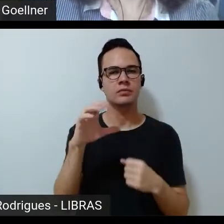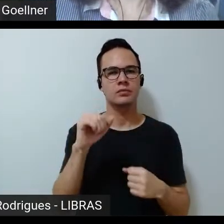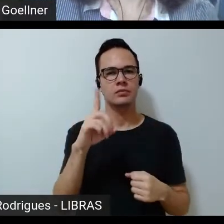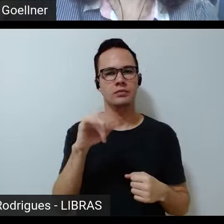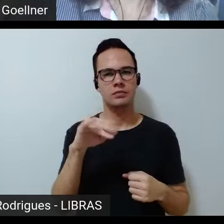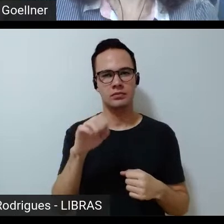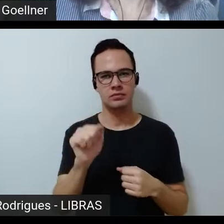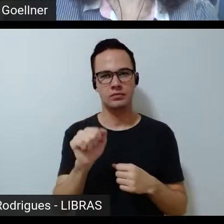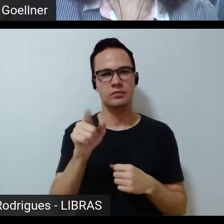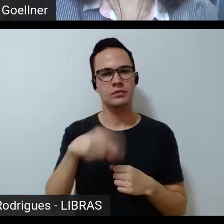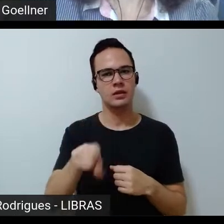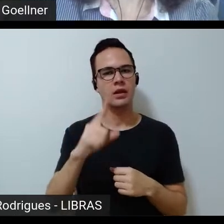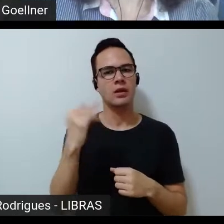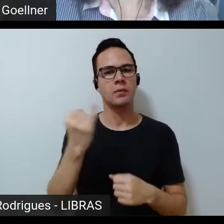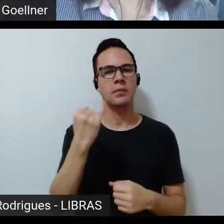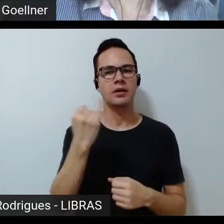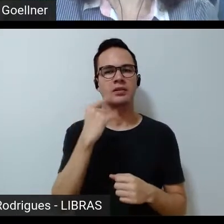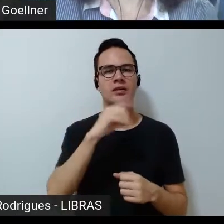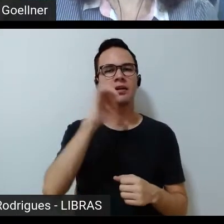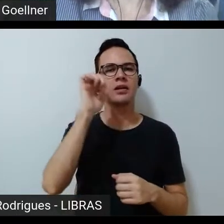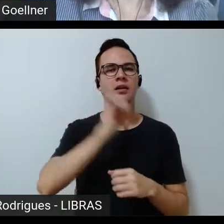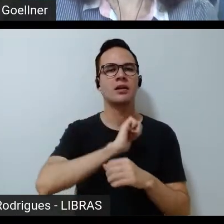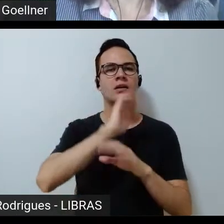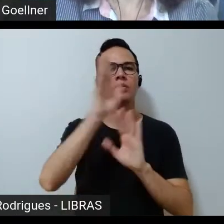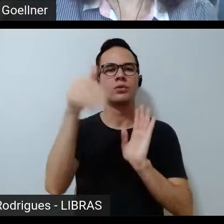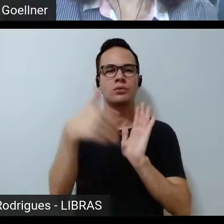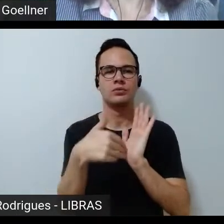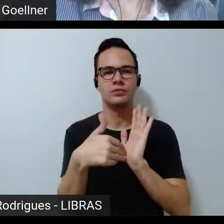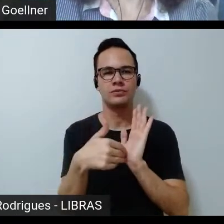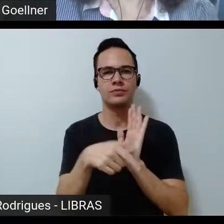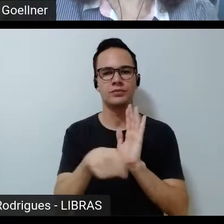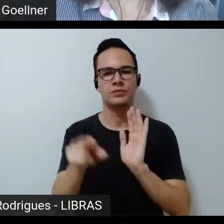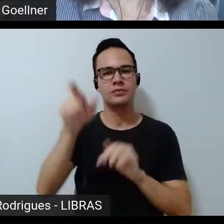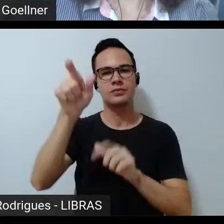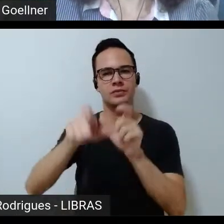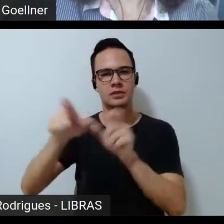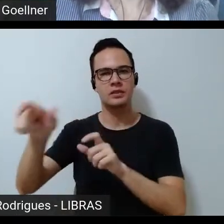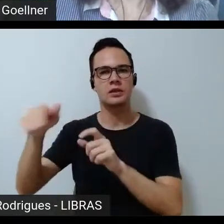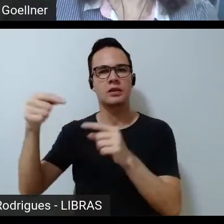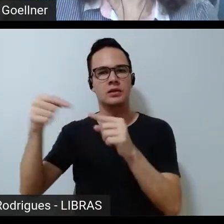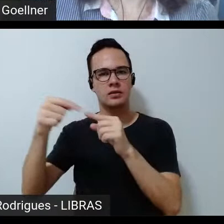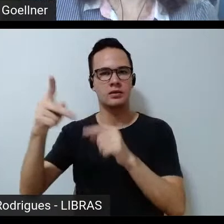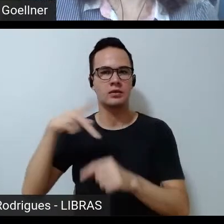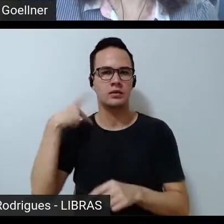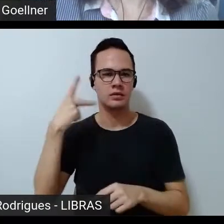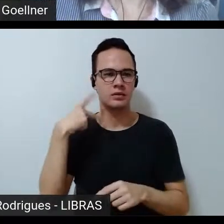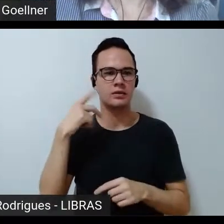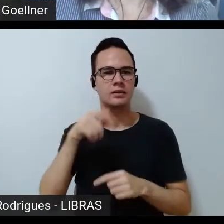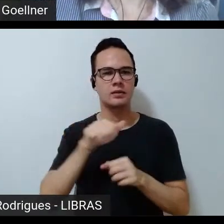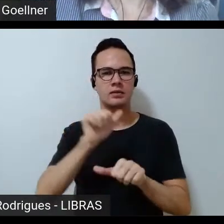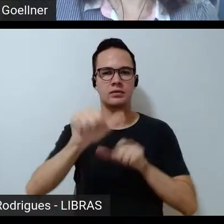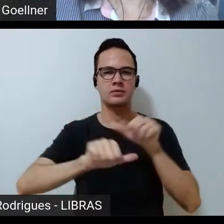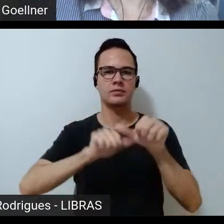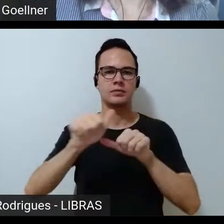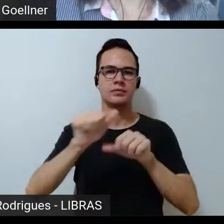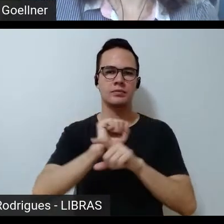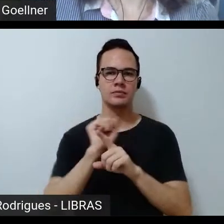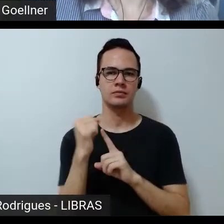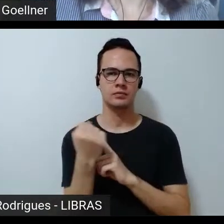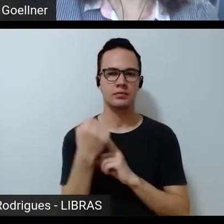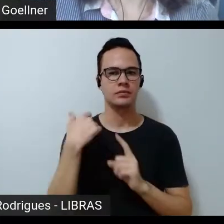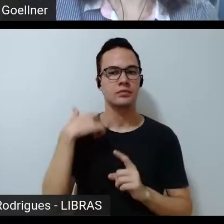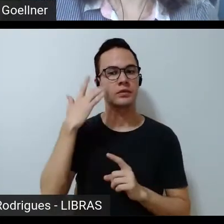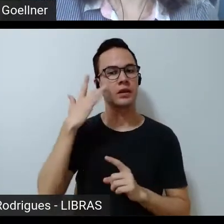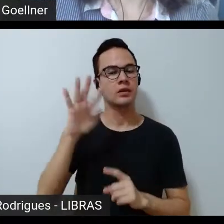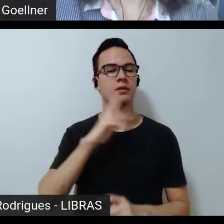importância, a importância dessas mulheres todas, desses sujeitos políticos, para mudar essa sociedade. Eu não sei se eu